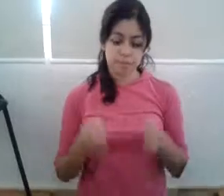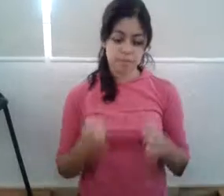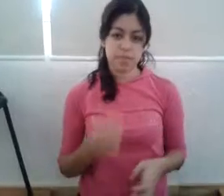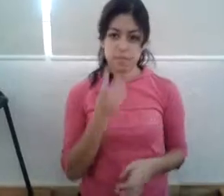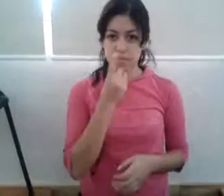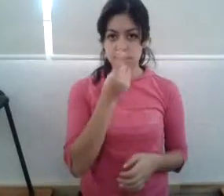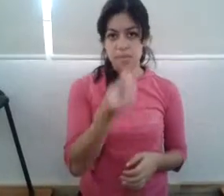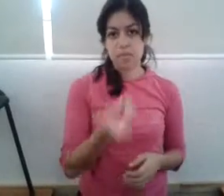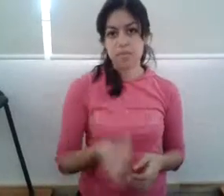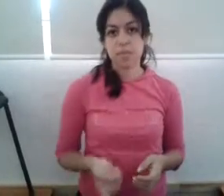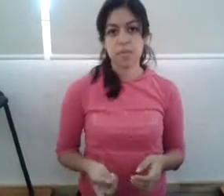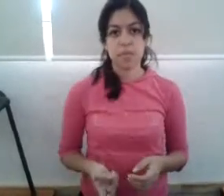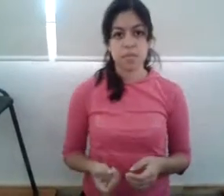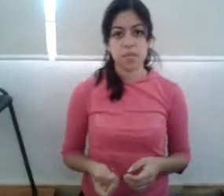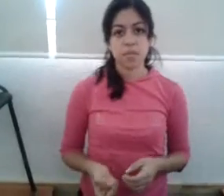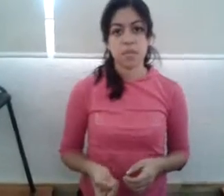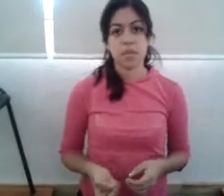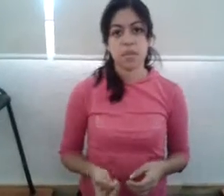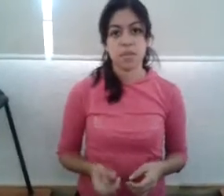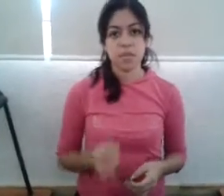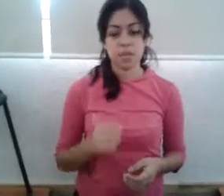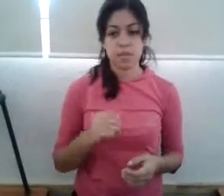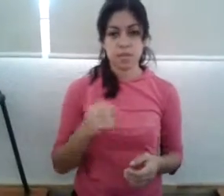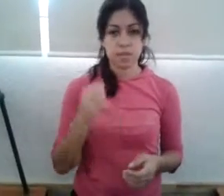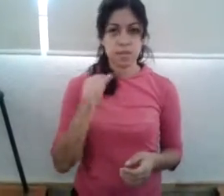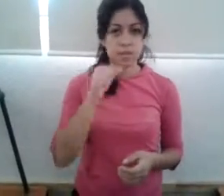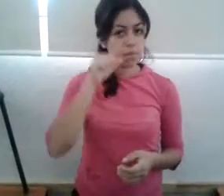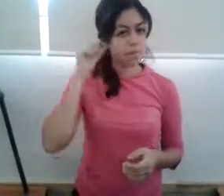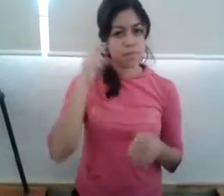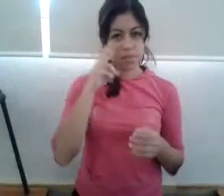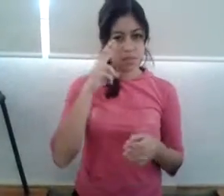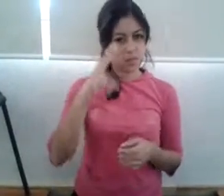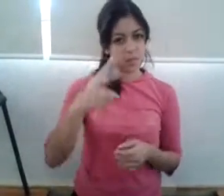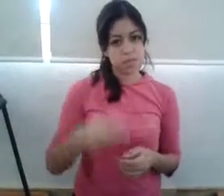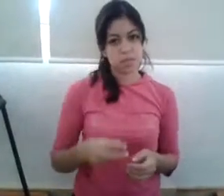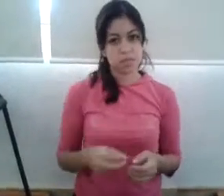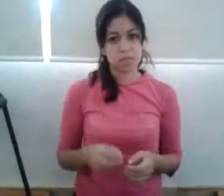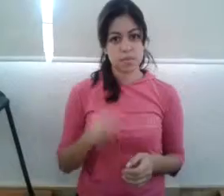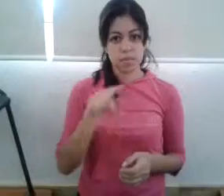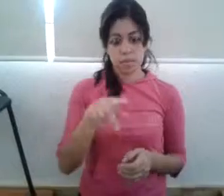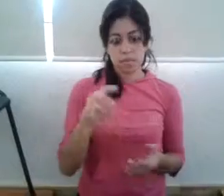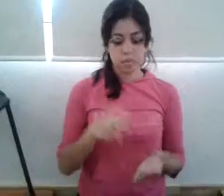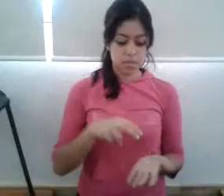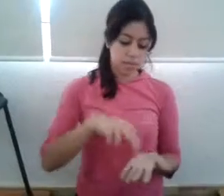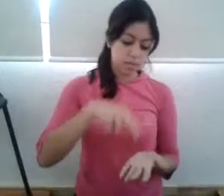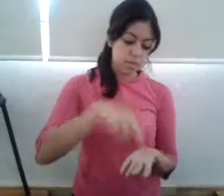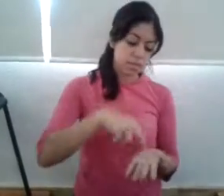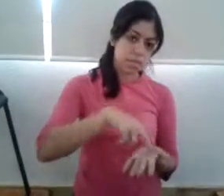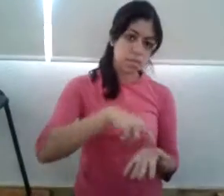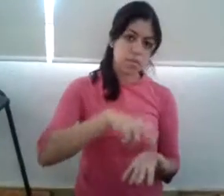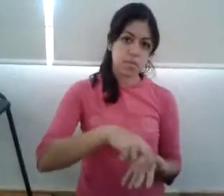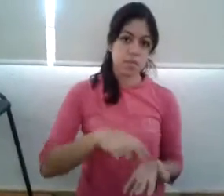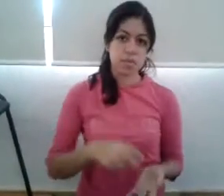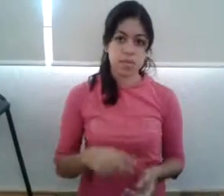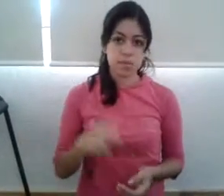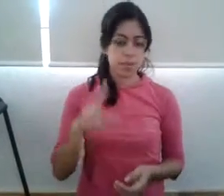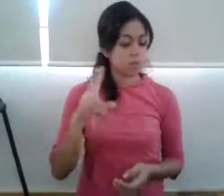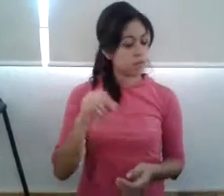siempre ver, tú saltar, no poder correr